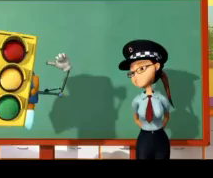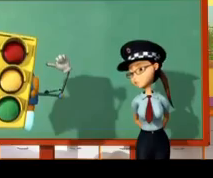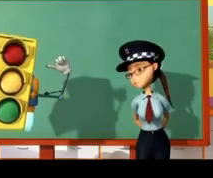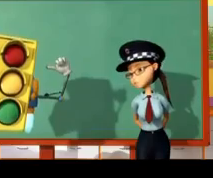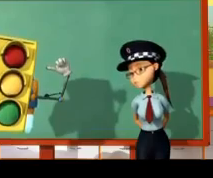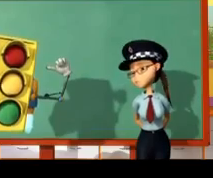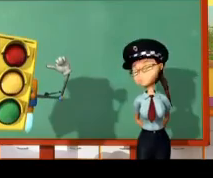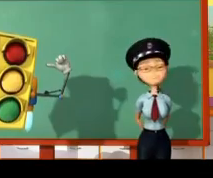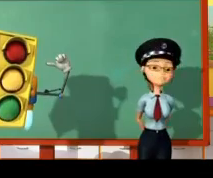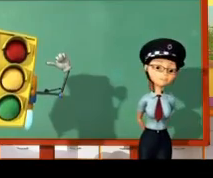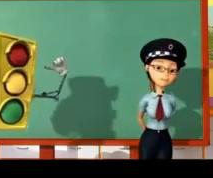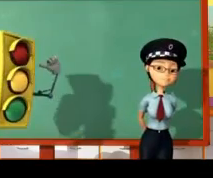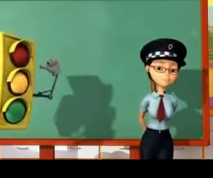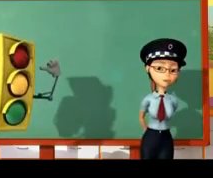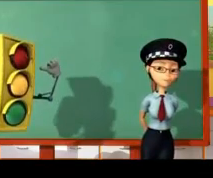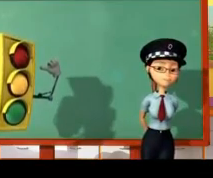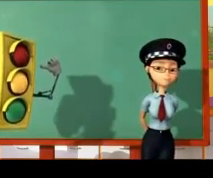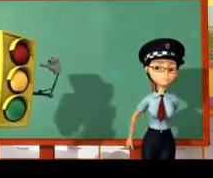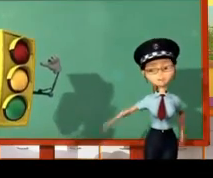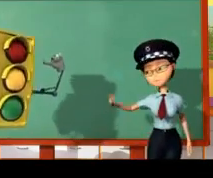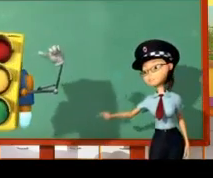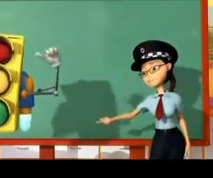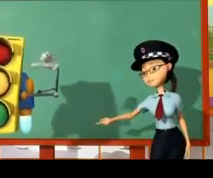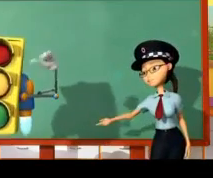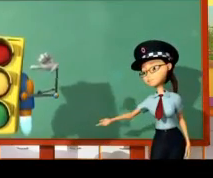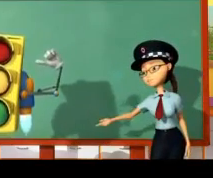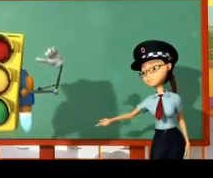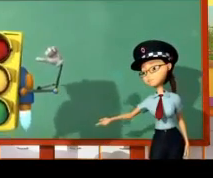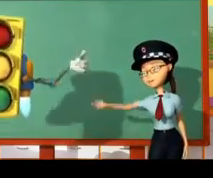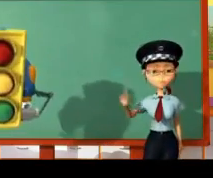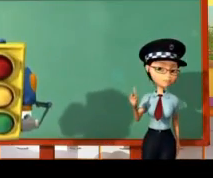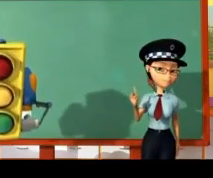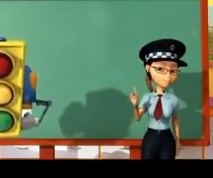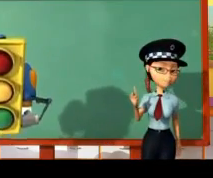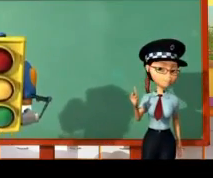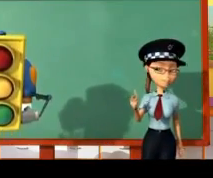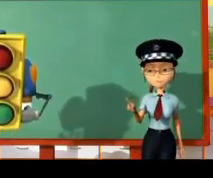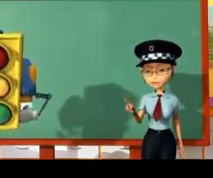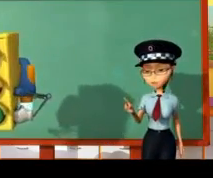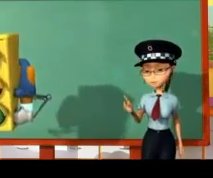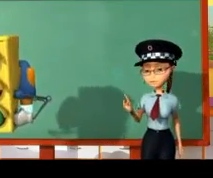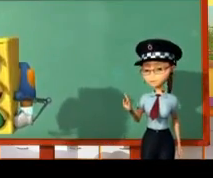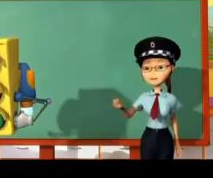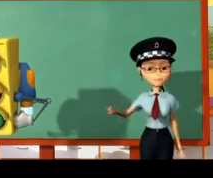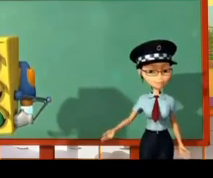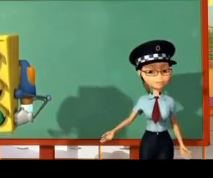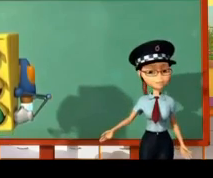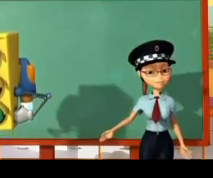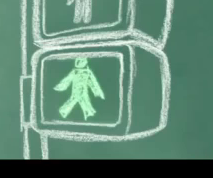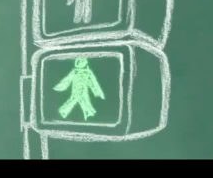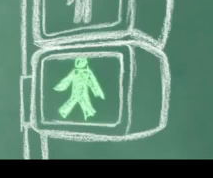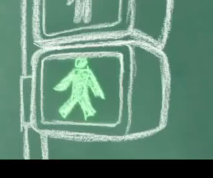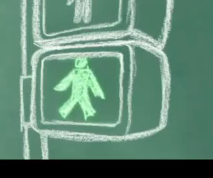Sí, Lucio. Y además, tenemos a nuestros amigos los semáforos. Cuyas luces indican tanto a conductores como a